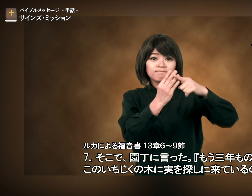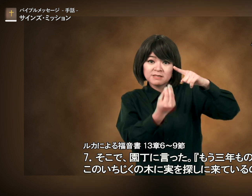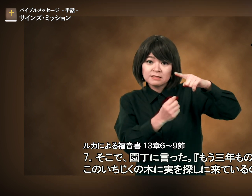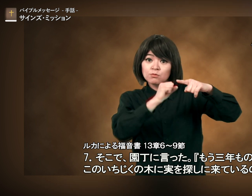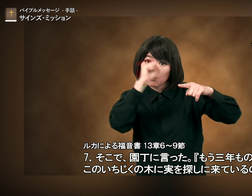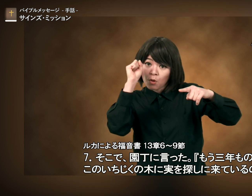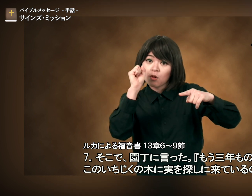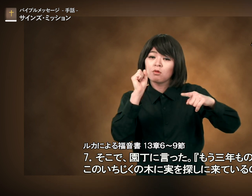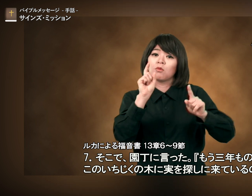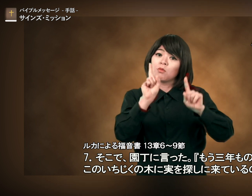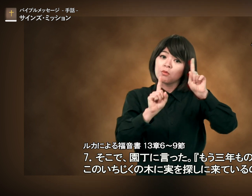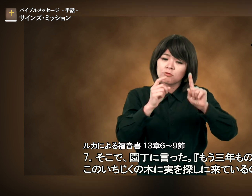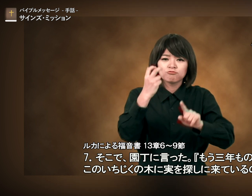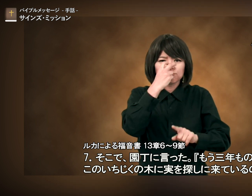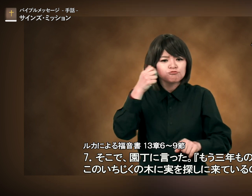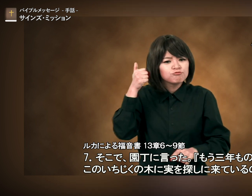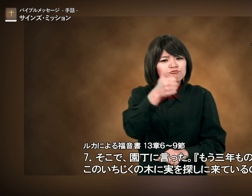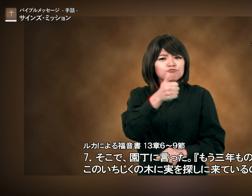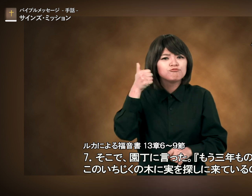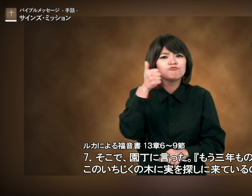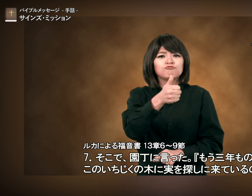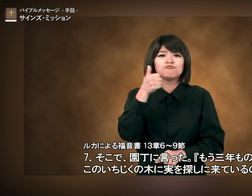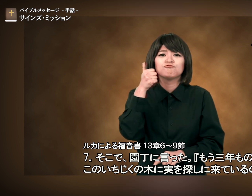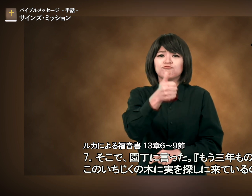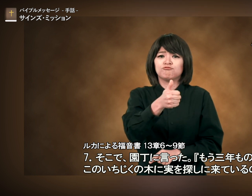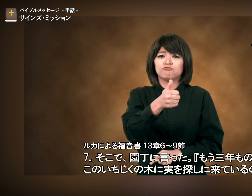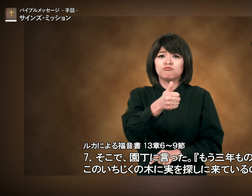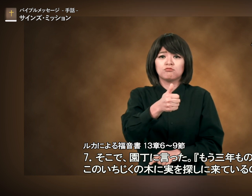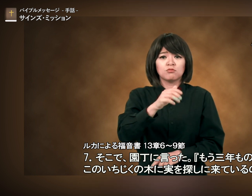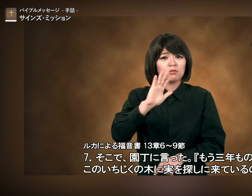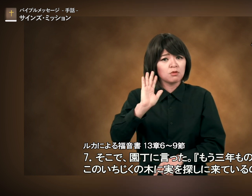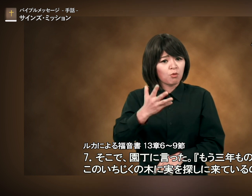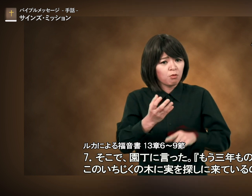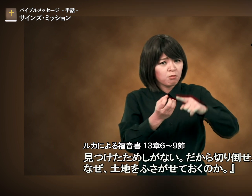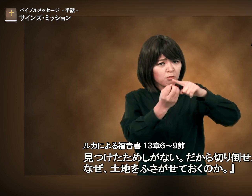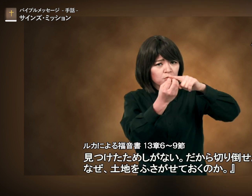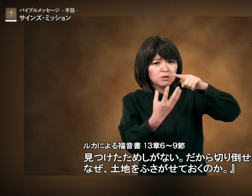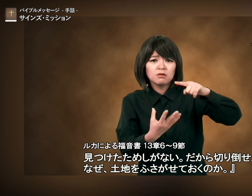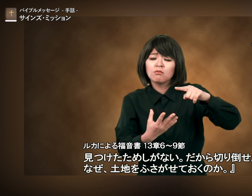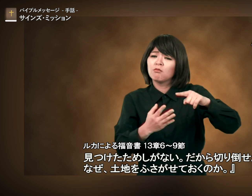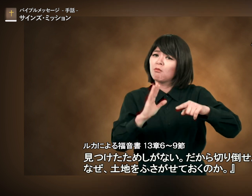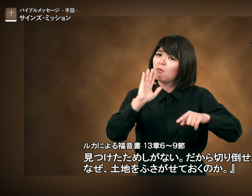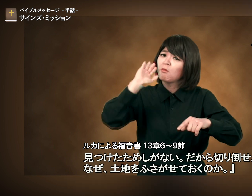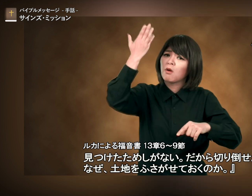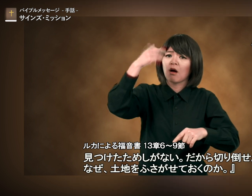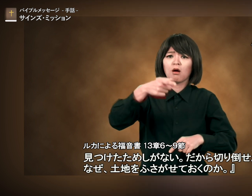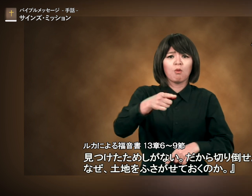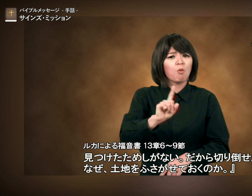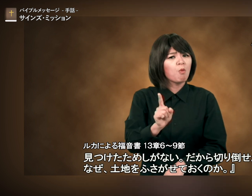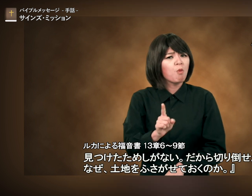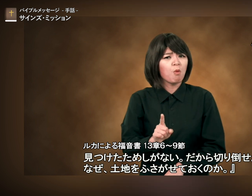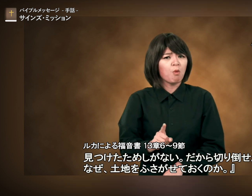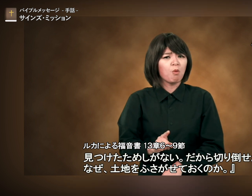この一軸の木に実を探しに来ているのに見つけた試しがない